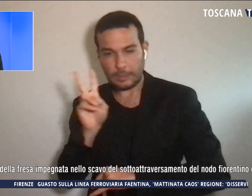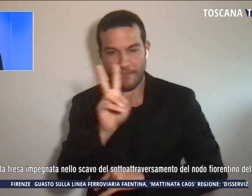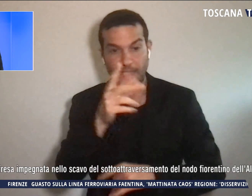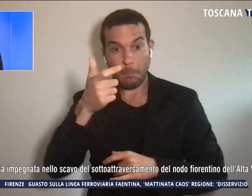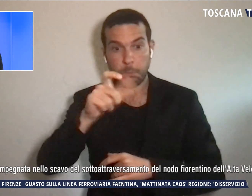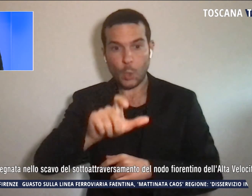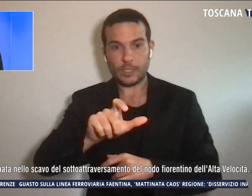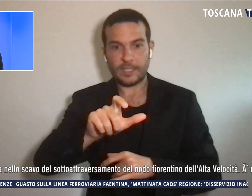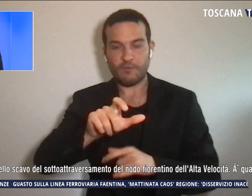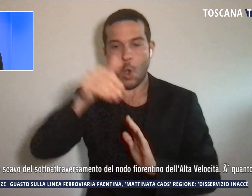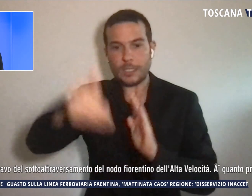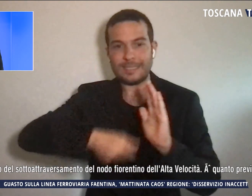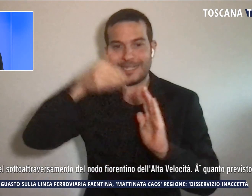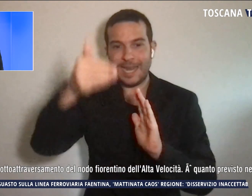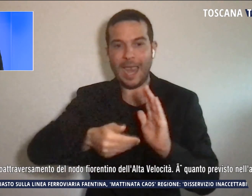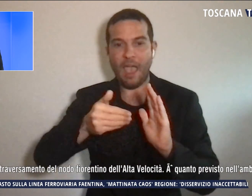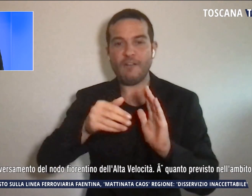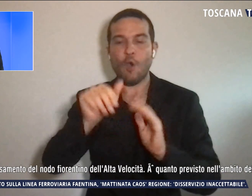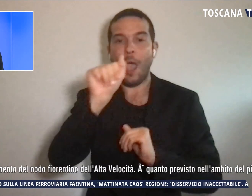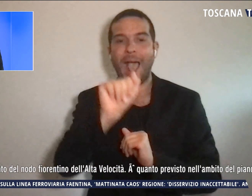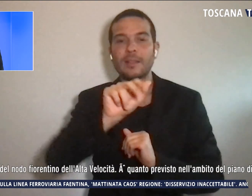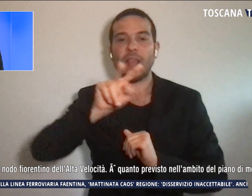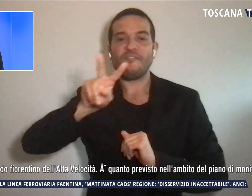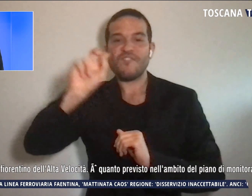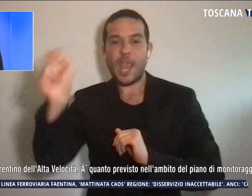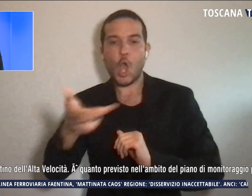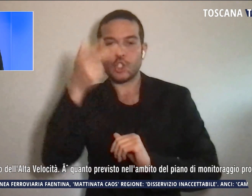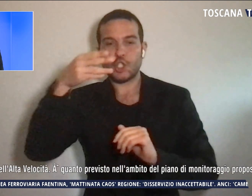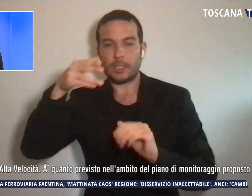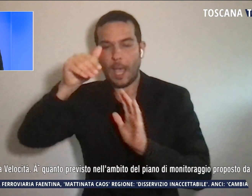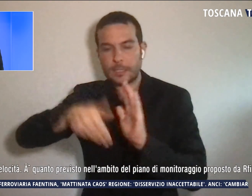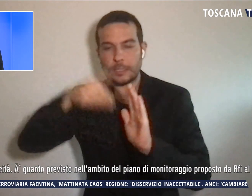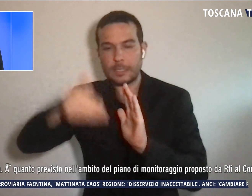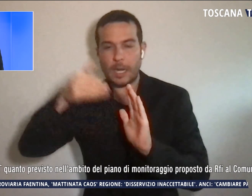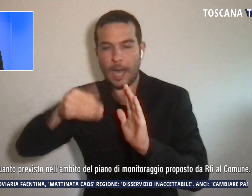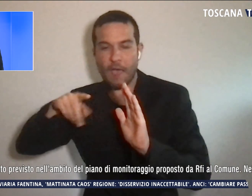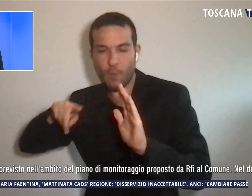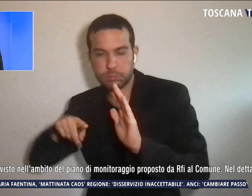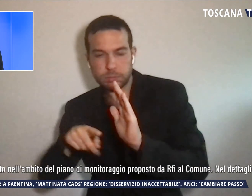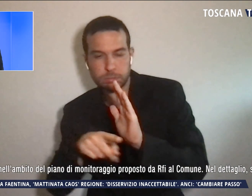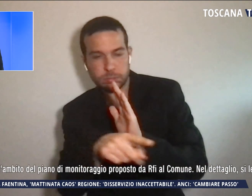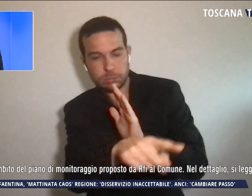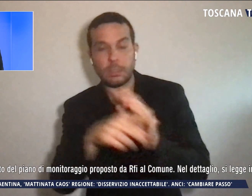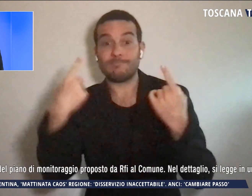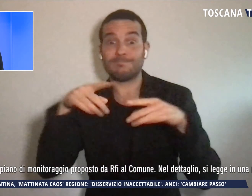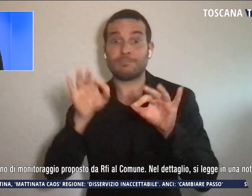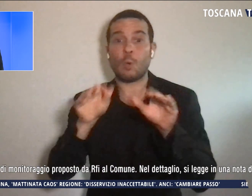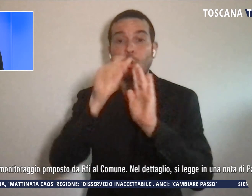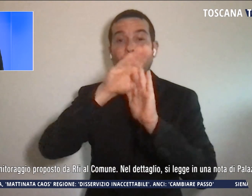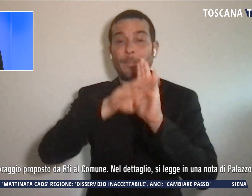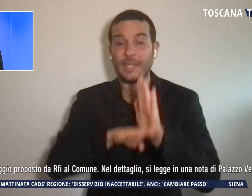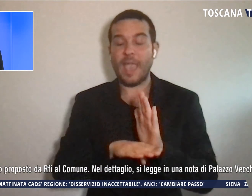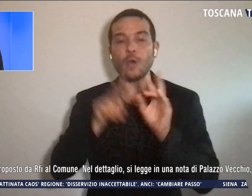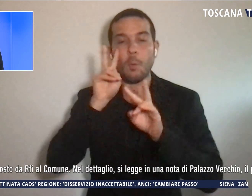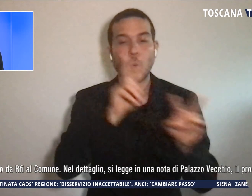sotto attraversamento dell'alta velocità e quanto previsto nell'ambito del piano di monitoraggio proposto dalle ferrovie al